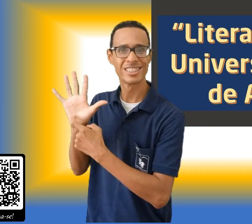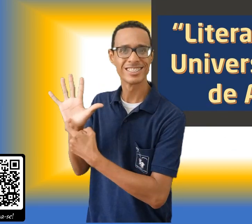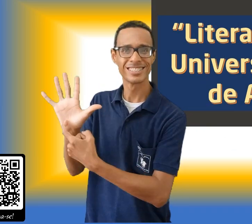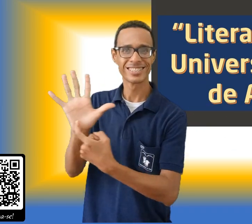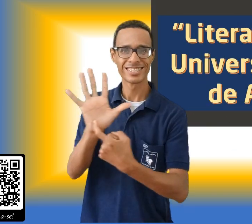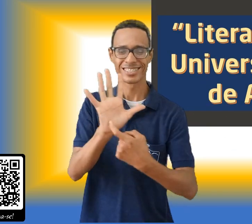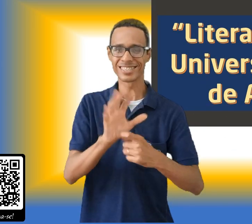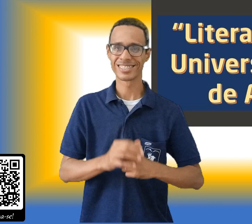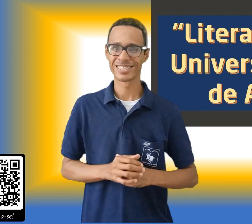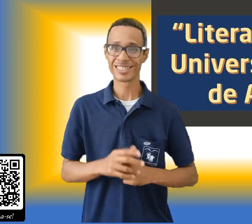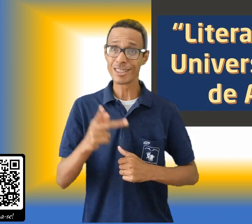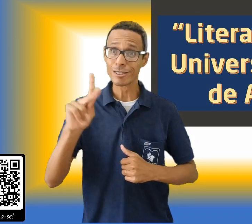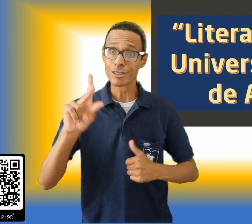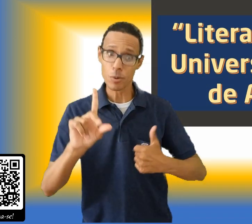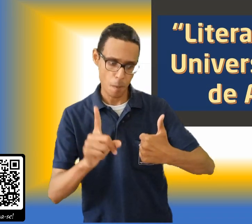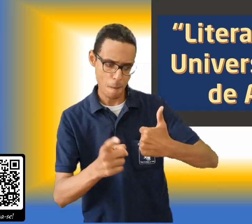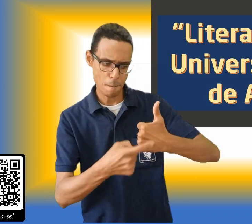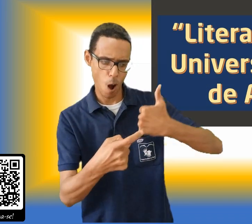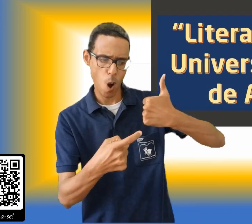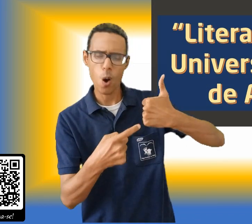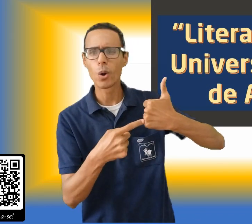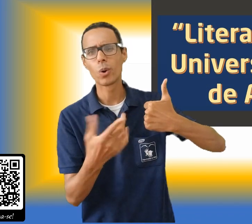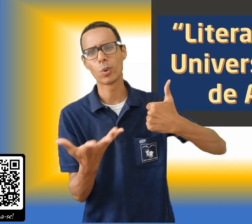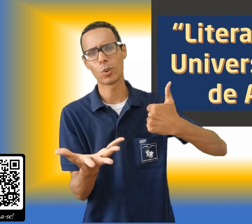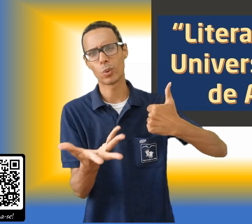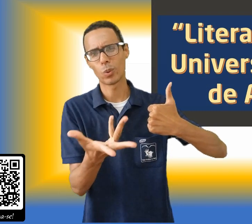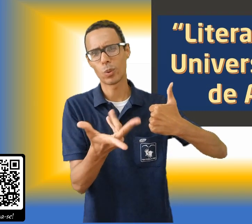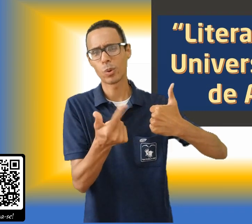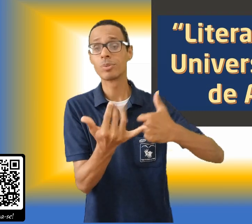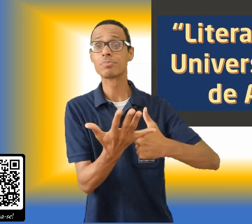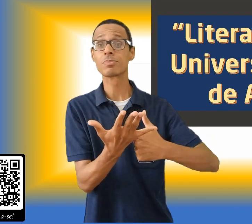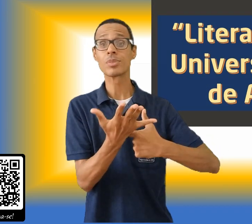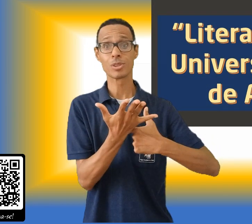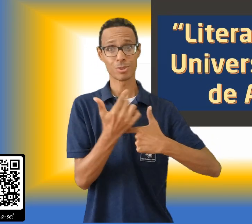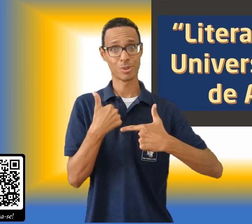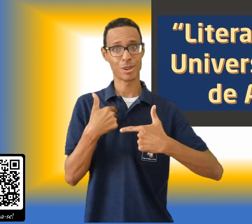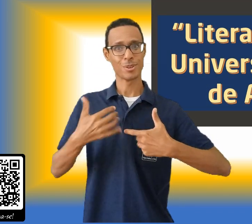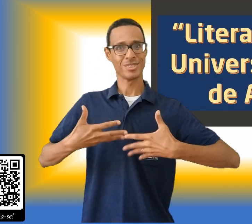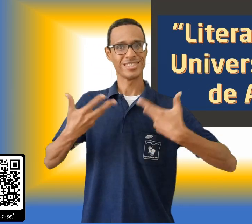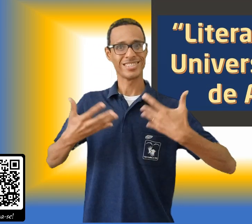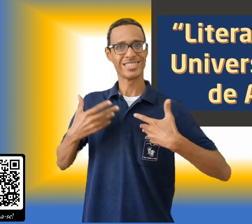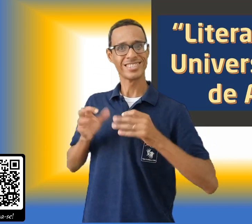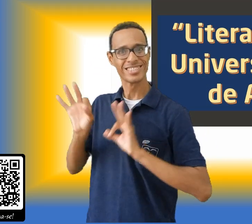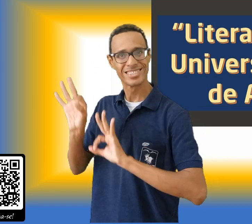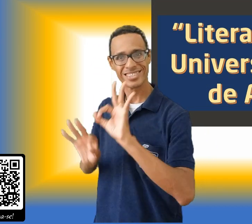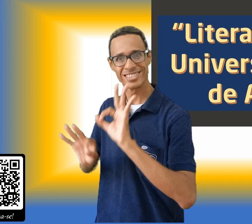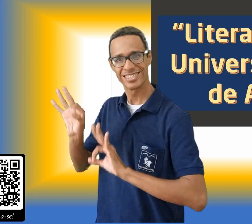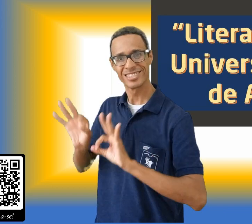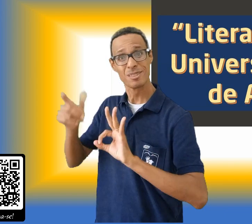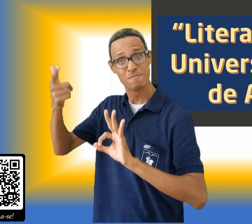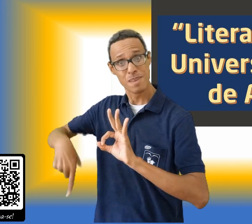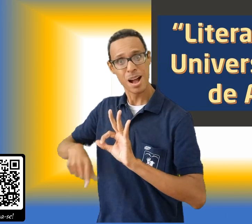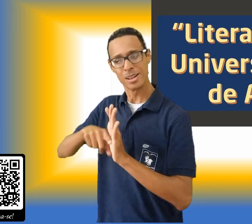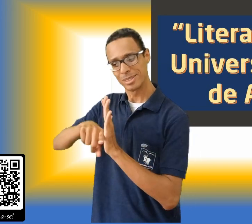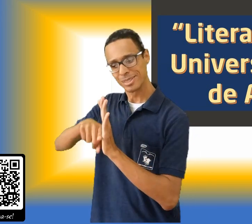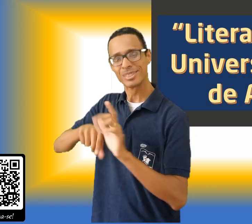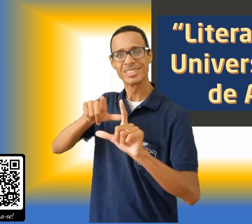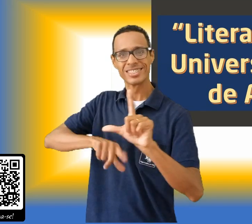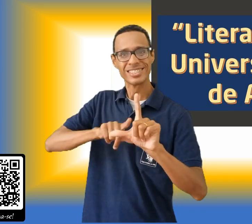edição. Já deixe seu like bonito para aquecer ainda mais a pesquisa e a produção de novas edições.